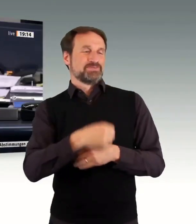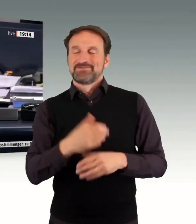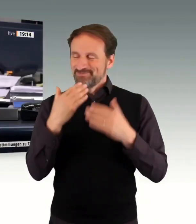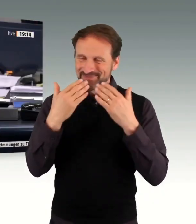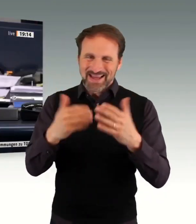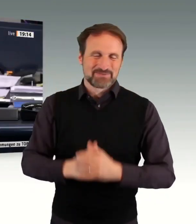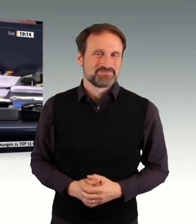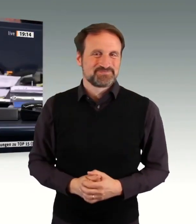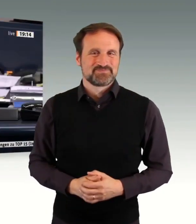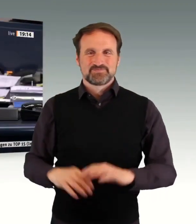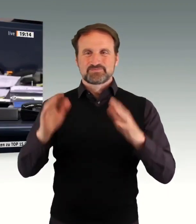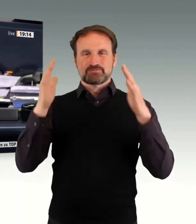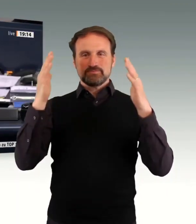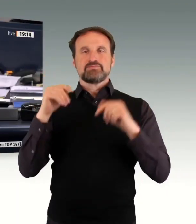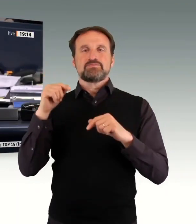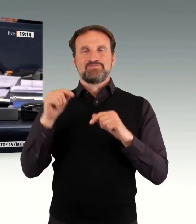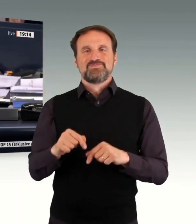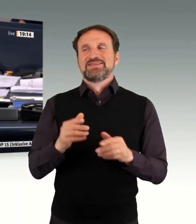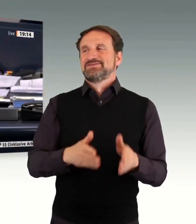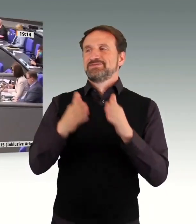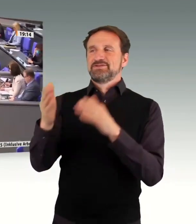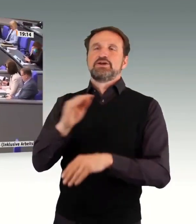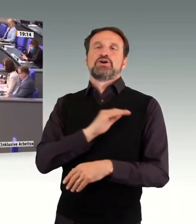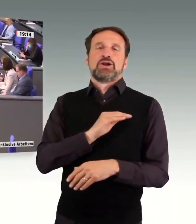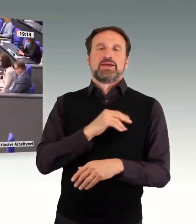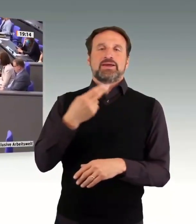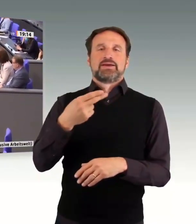Der Kollege Rupert Hüppe hat das Wort für die CDU-CSU-Fraktion.